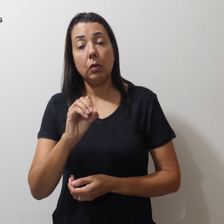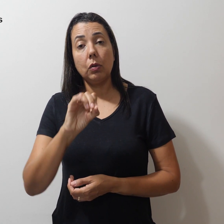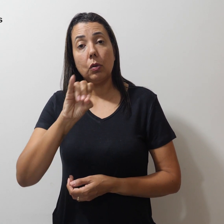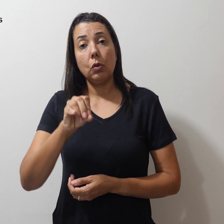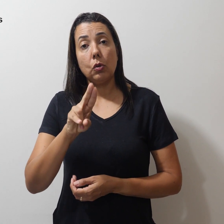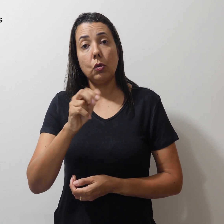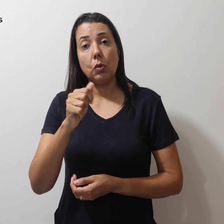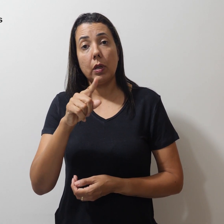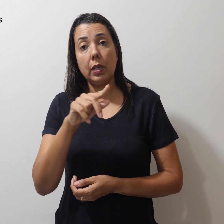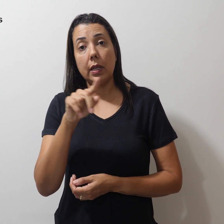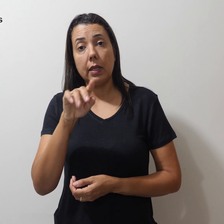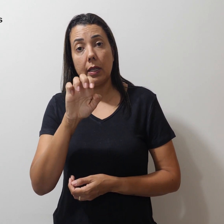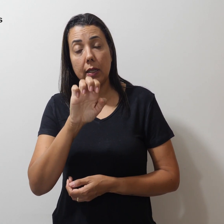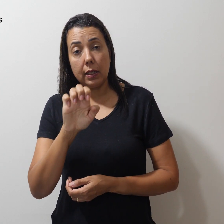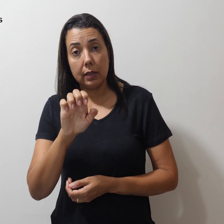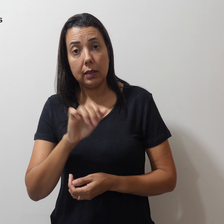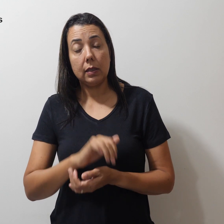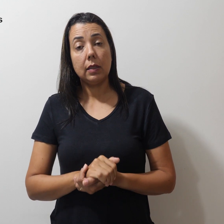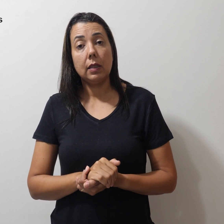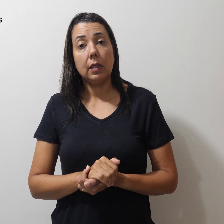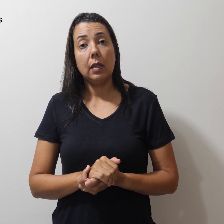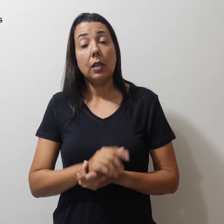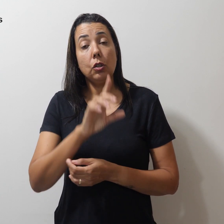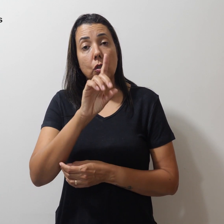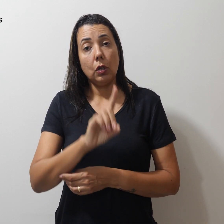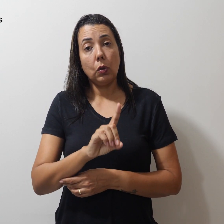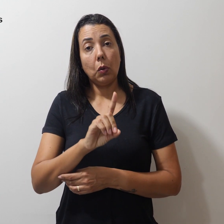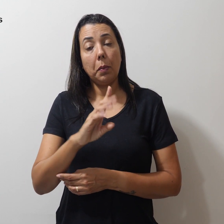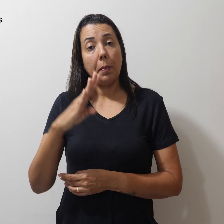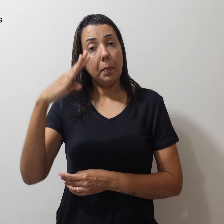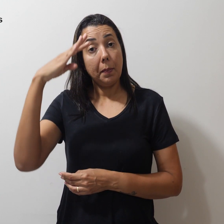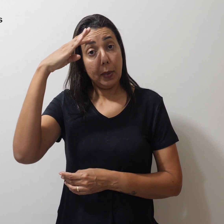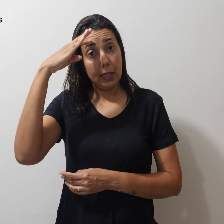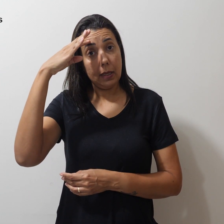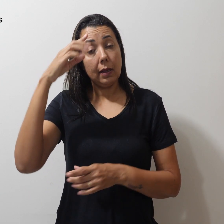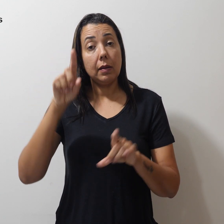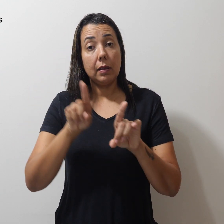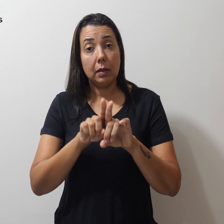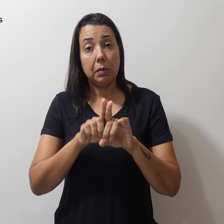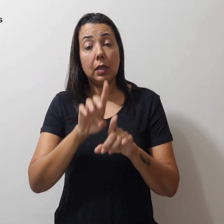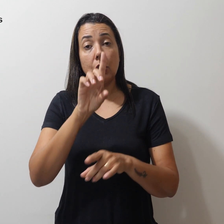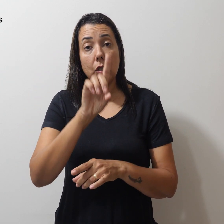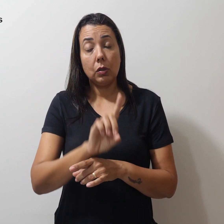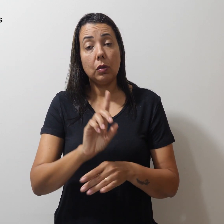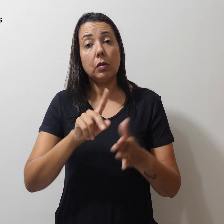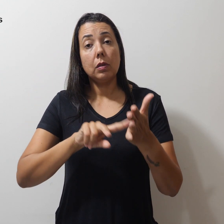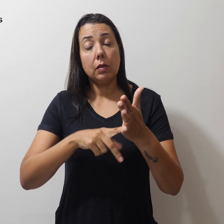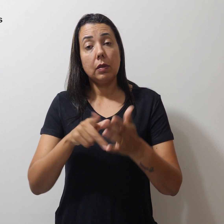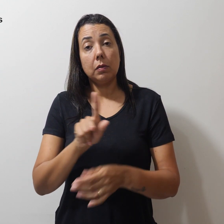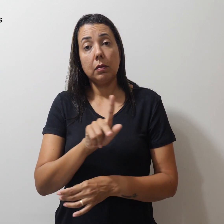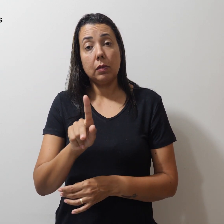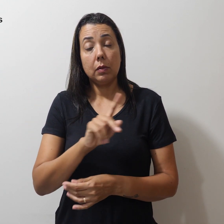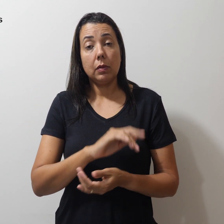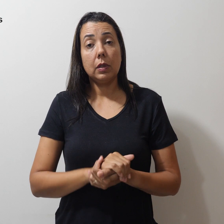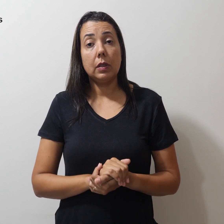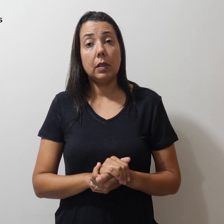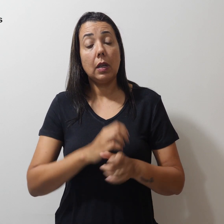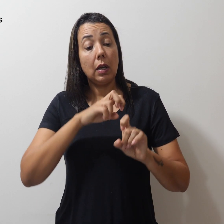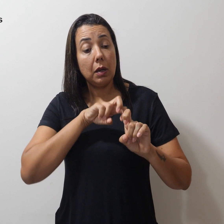Oliveira Sampaio e Bernardo Távora, que também é diretor do Simpro. A mediação será